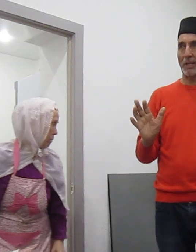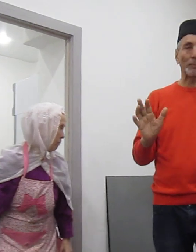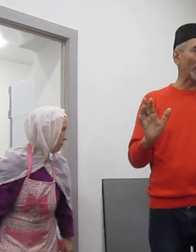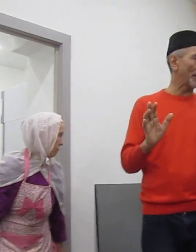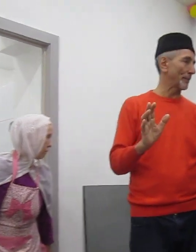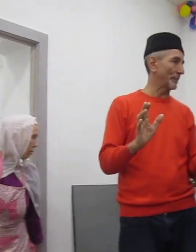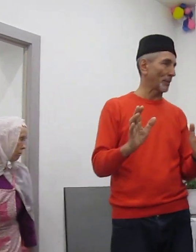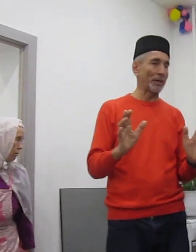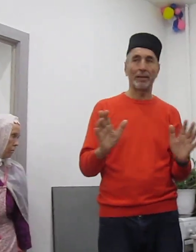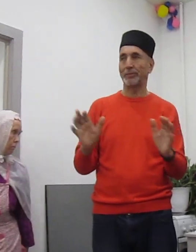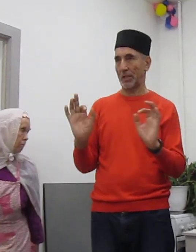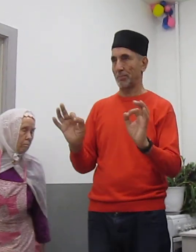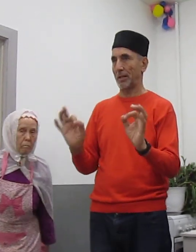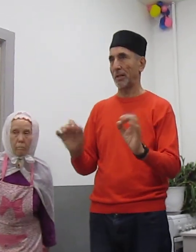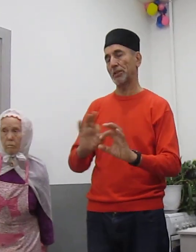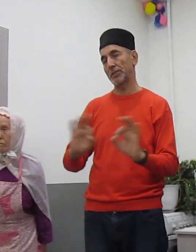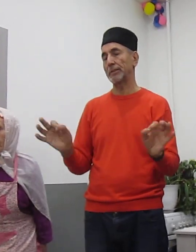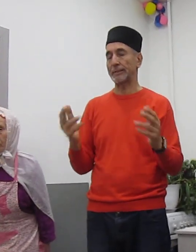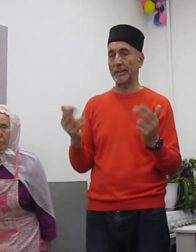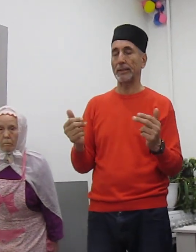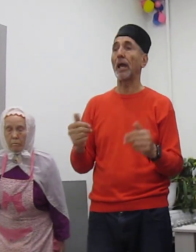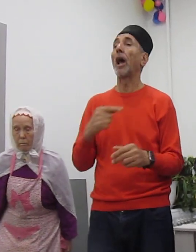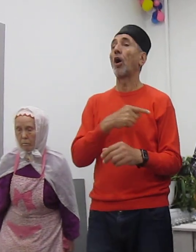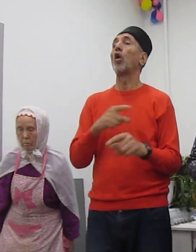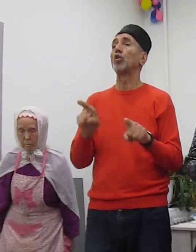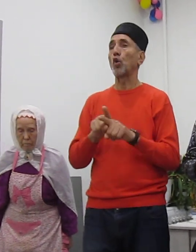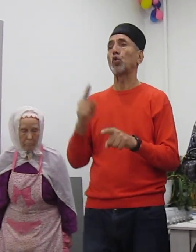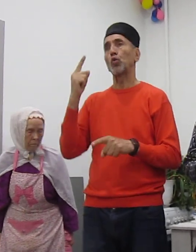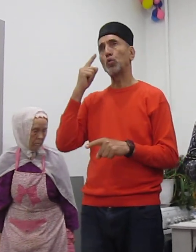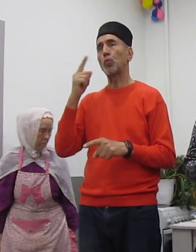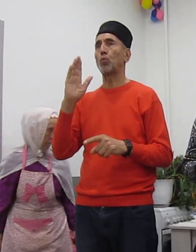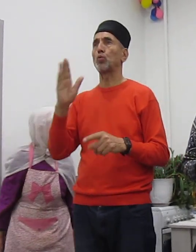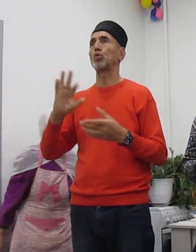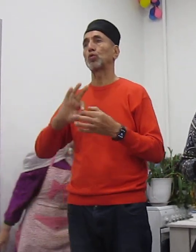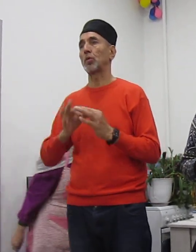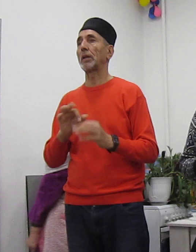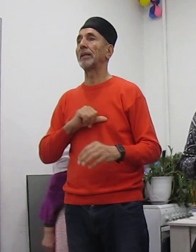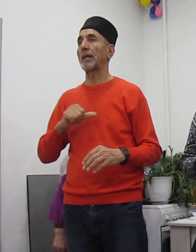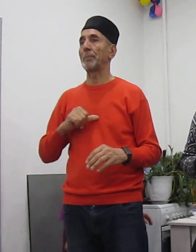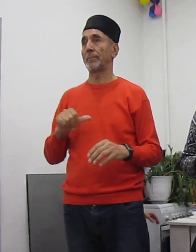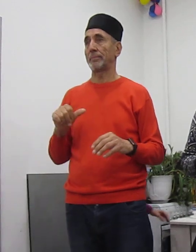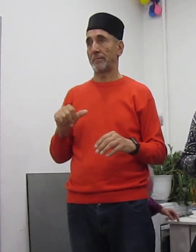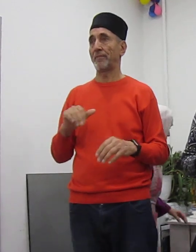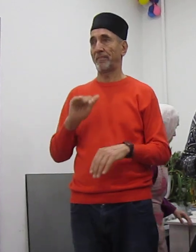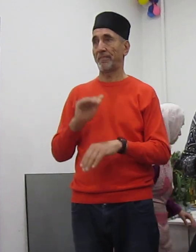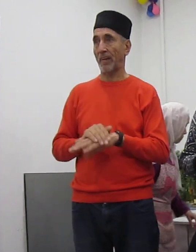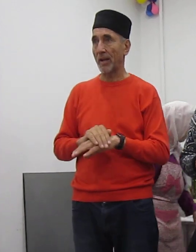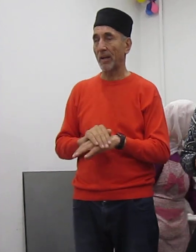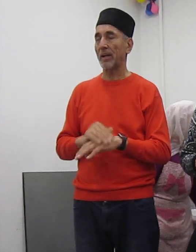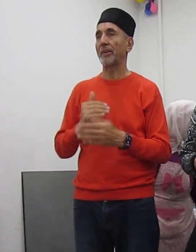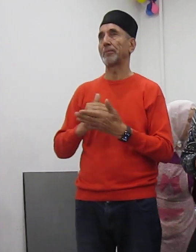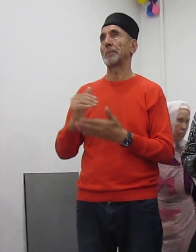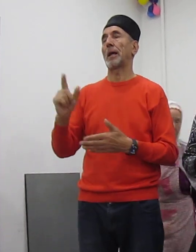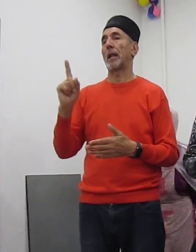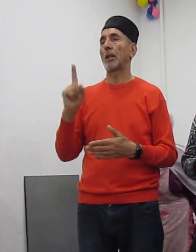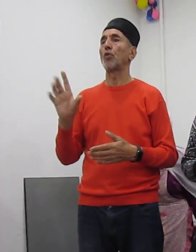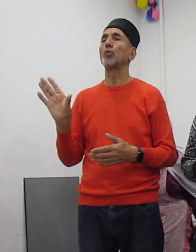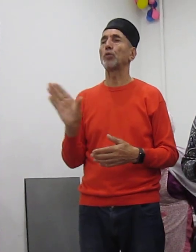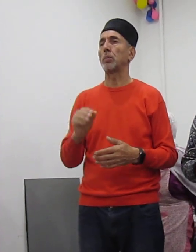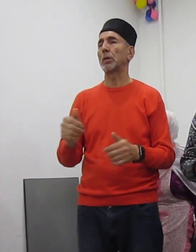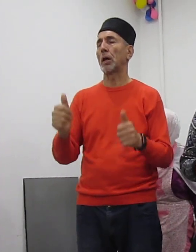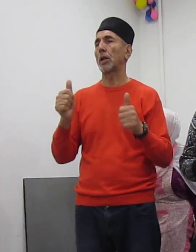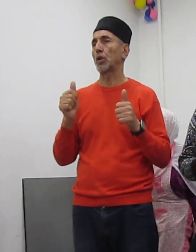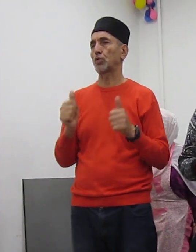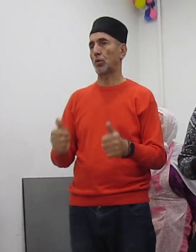Нормально! Нормально, отлично, да! Кстати, тоже думал, что будет сложно. На самом деле, слава Всевышнему Аллаху, все было